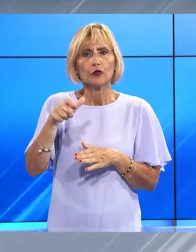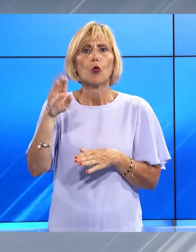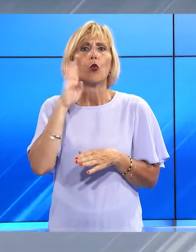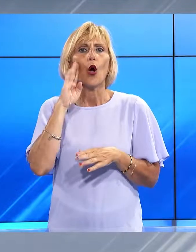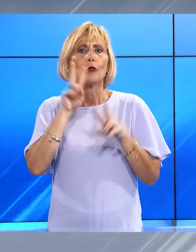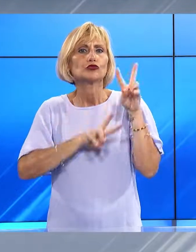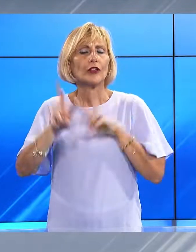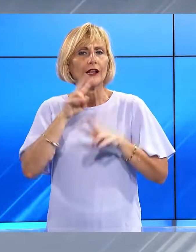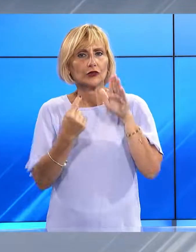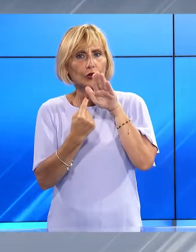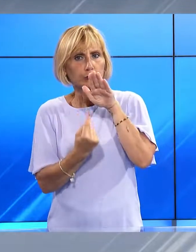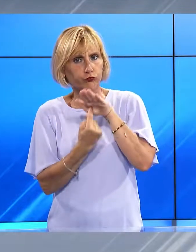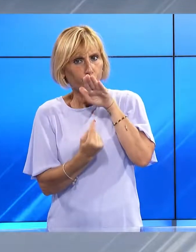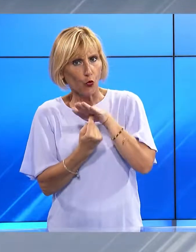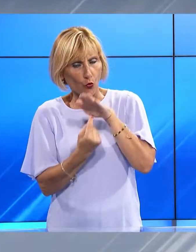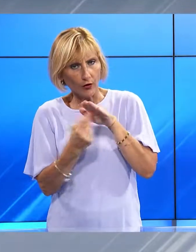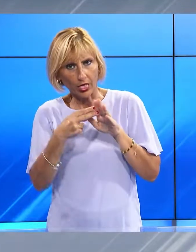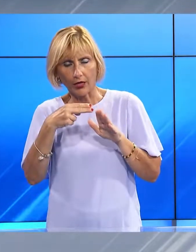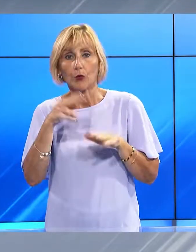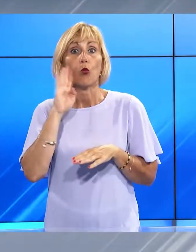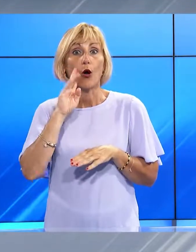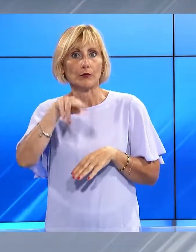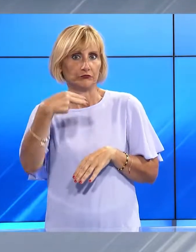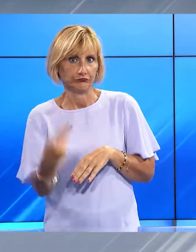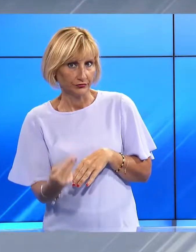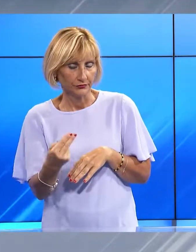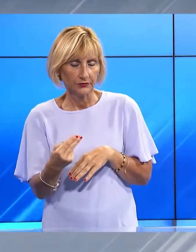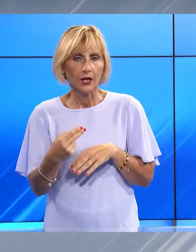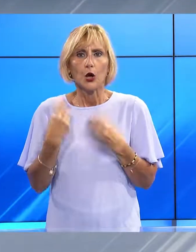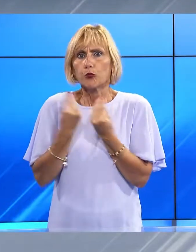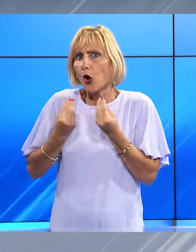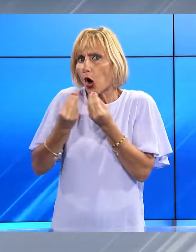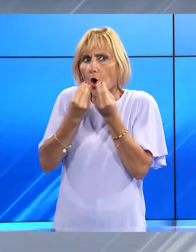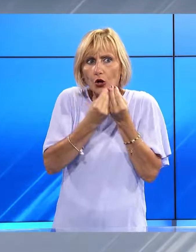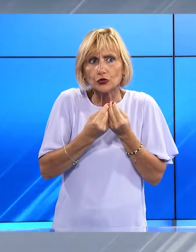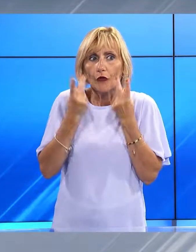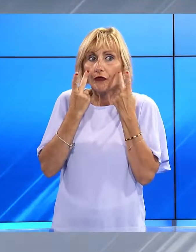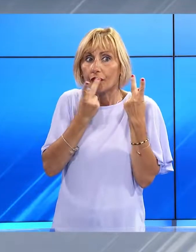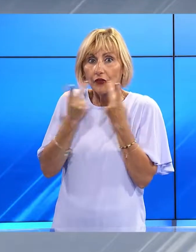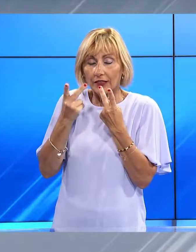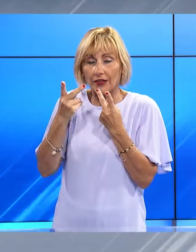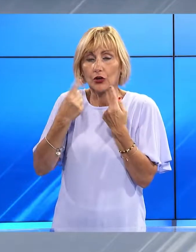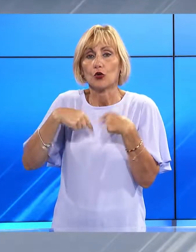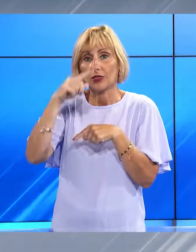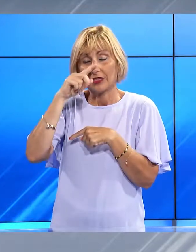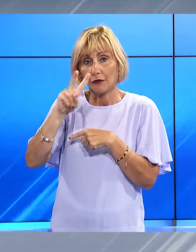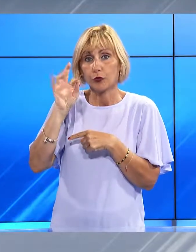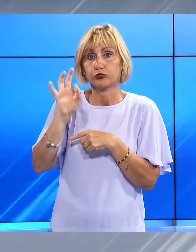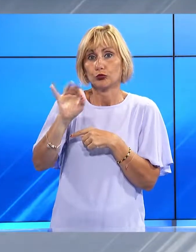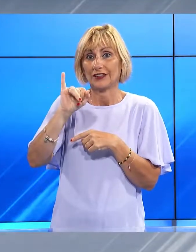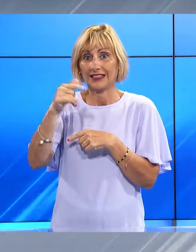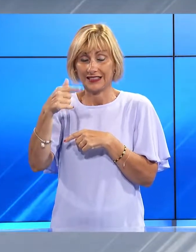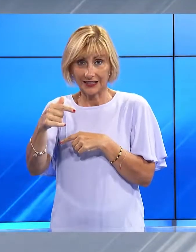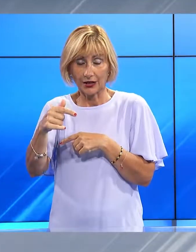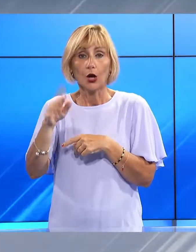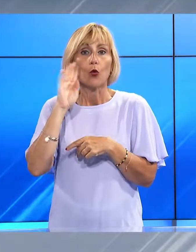Fivizzano, sull'Alto Appennino. La caduta è avvenuta in un bosco sul terreno molto ripido. L'uomo, lo vedete riportato su noi tv.it, è inciampato in un